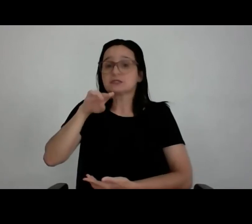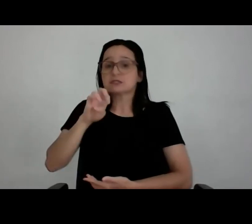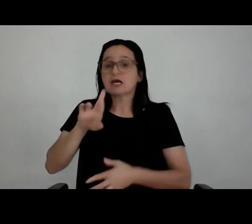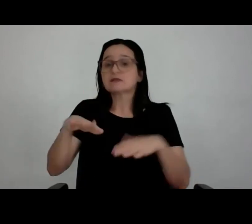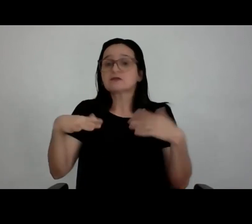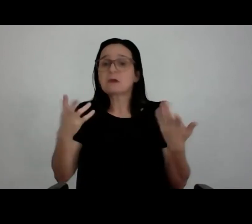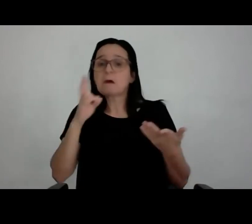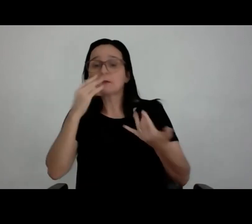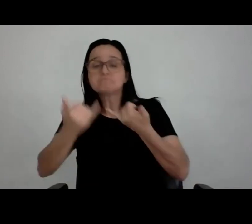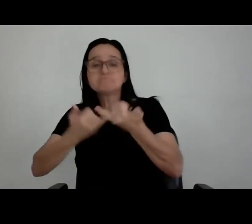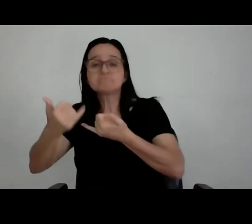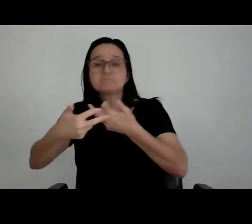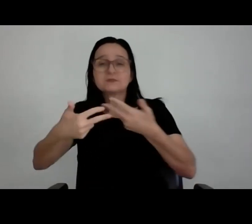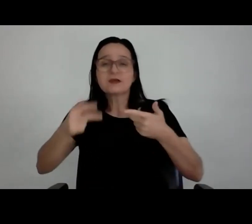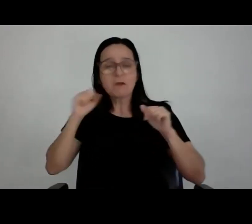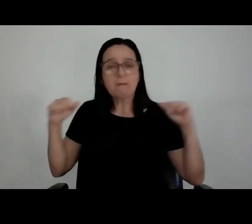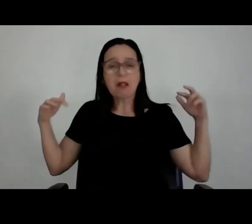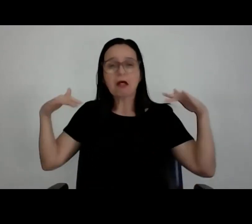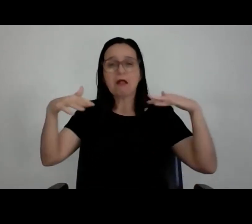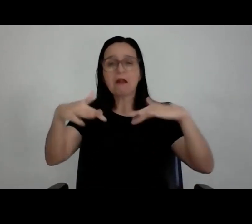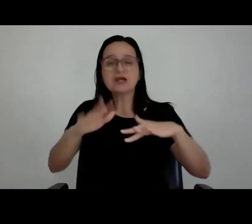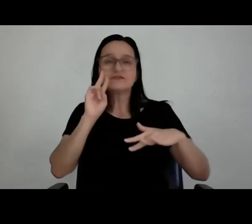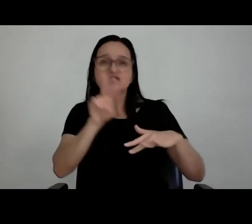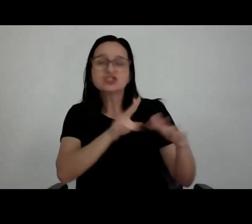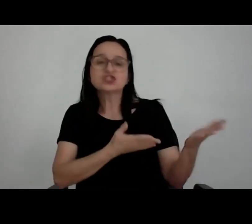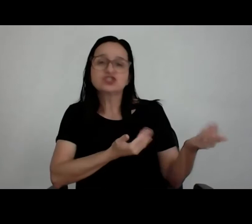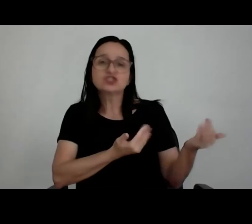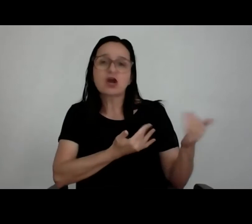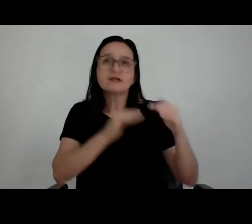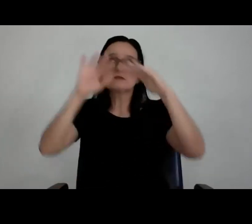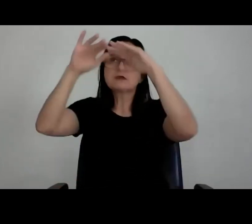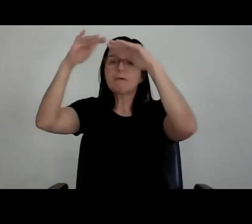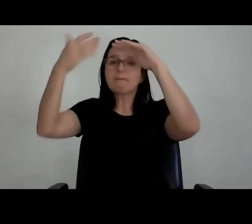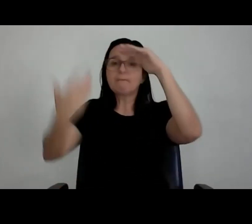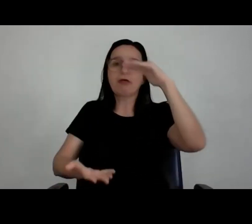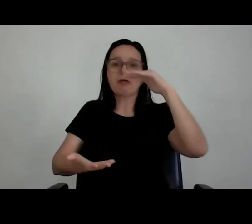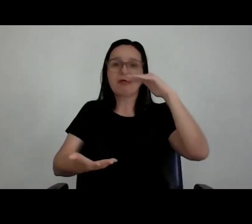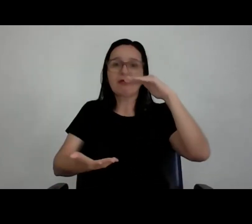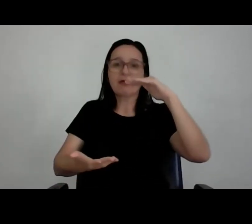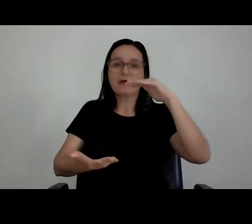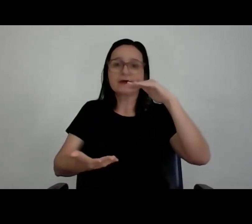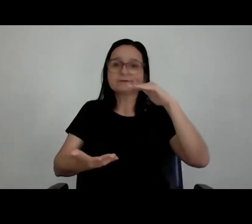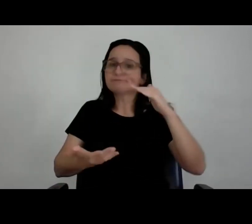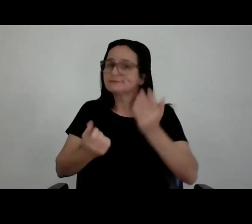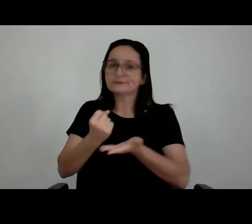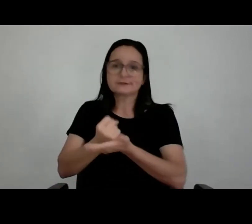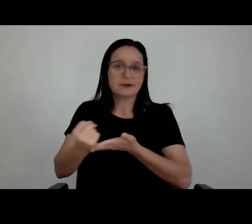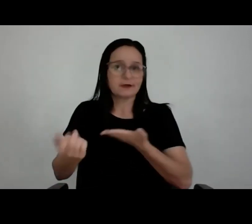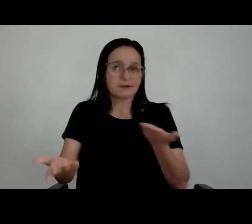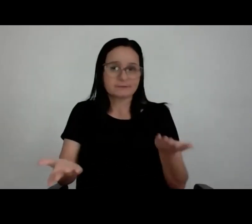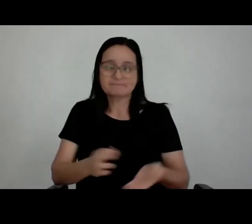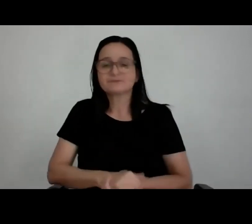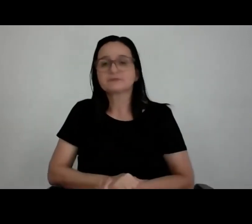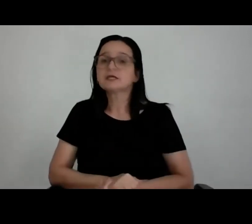tem centenas e centenas de jovens. Uma peça daquela cai, acabou a carreira de todo mundo que estava envolvido nisso. Então, muita responsabilidade.